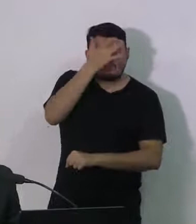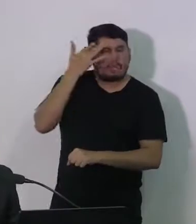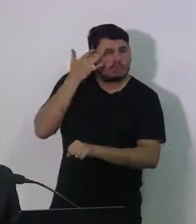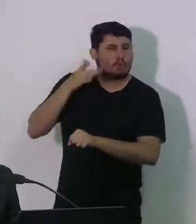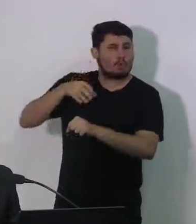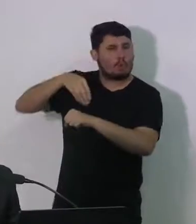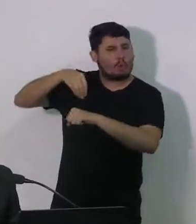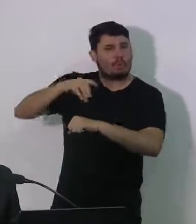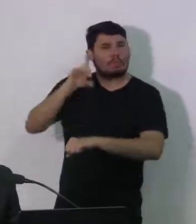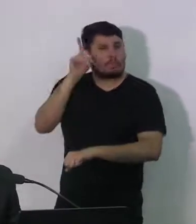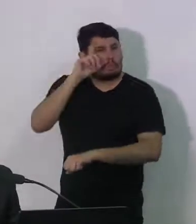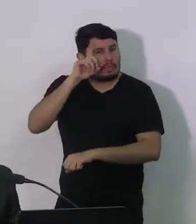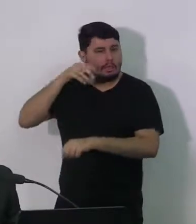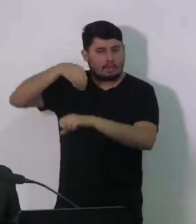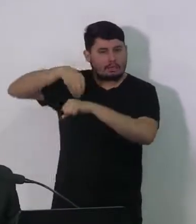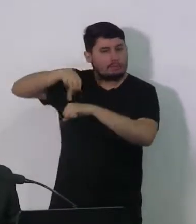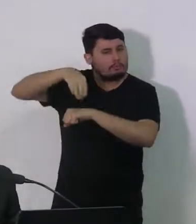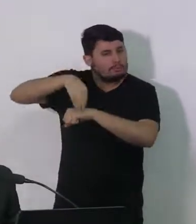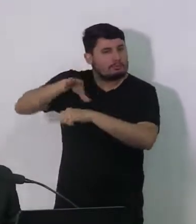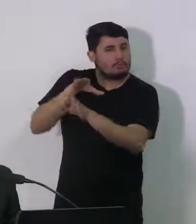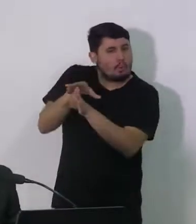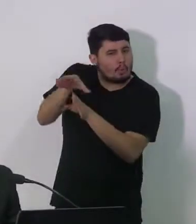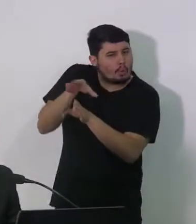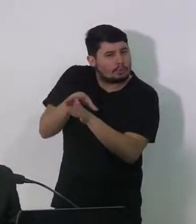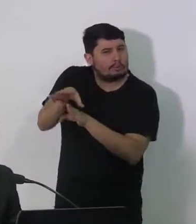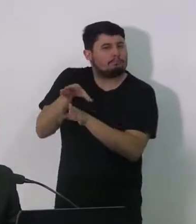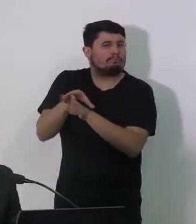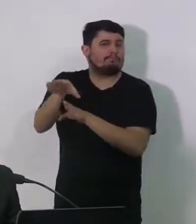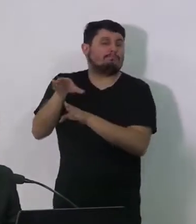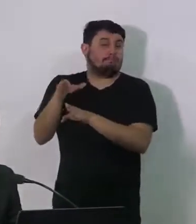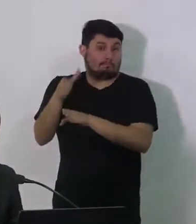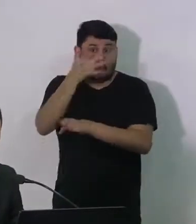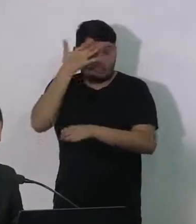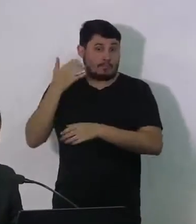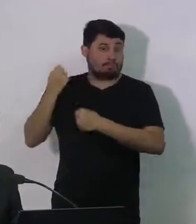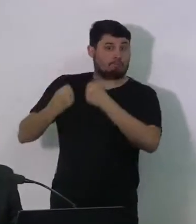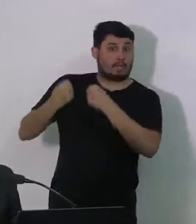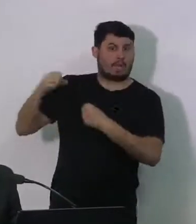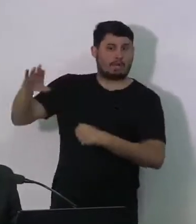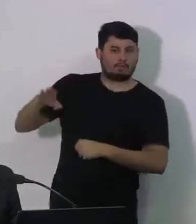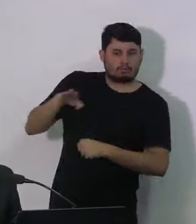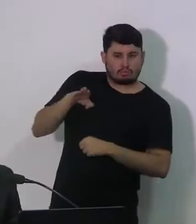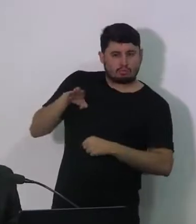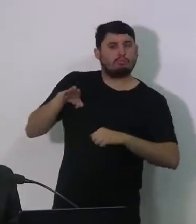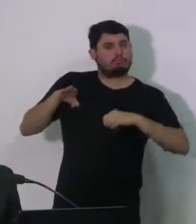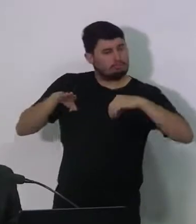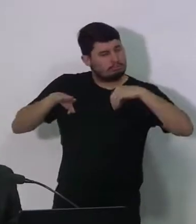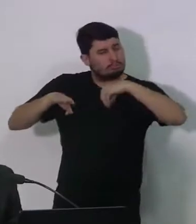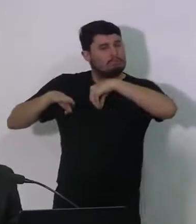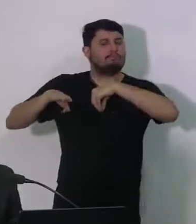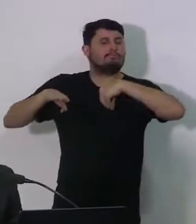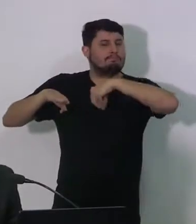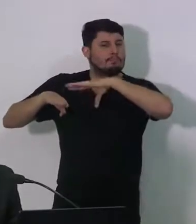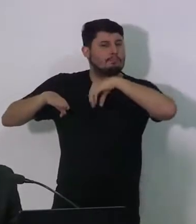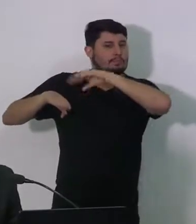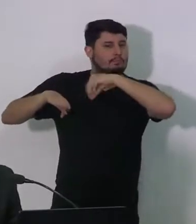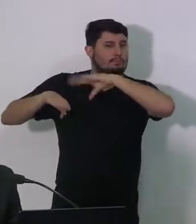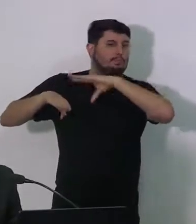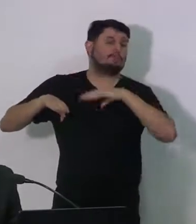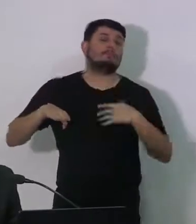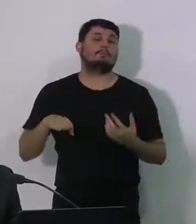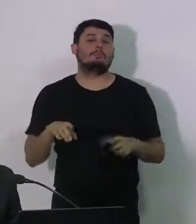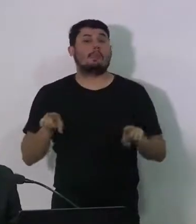educando e encaminhando as pessoas que, eventualmente, tenham necessidade do serviço público de saúde, até